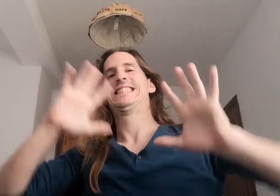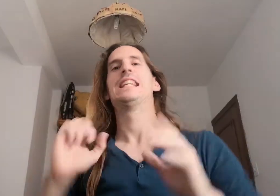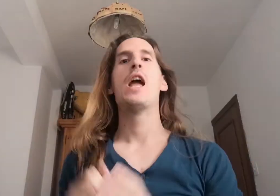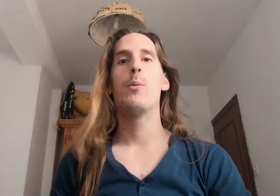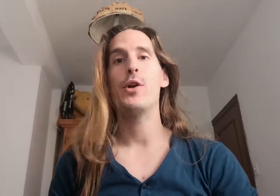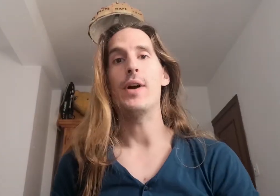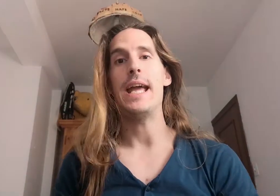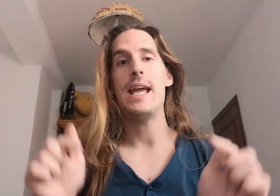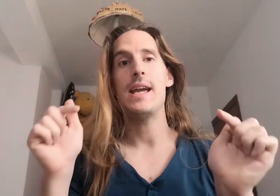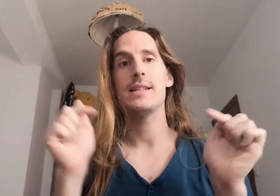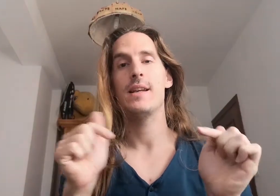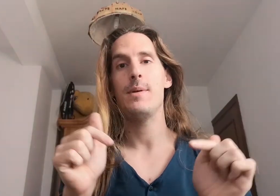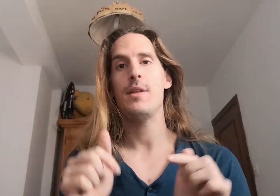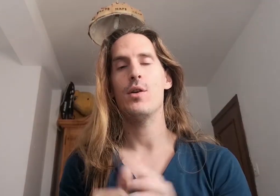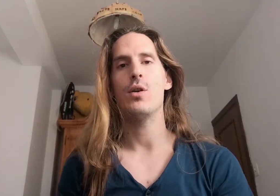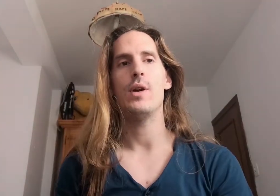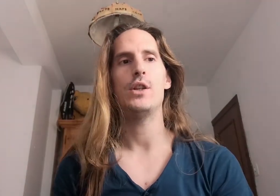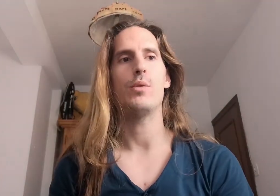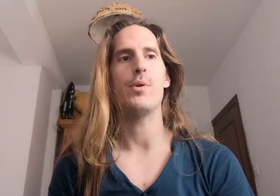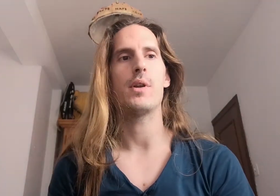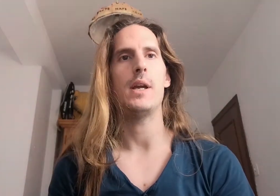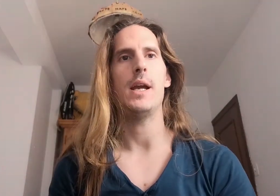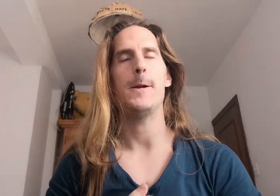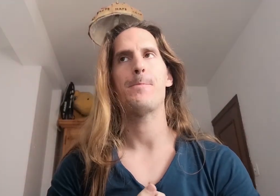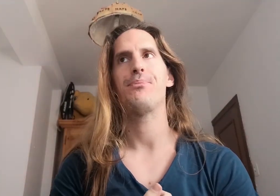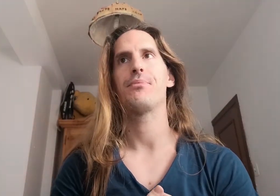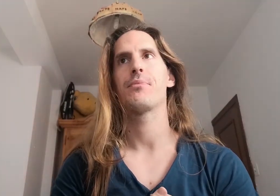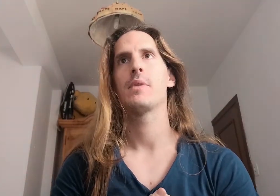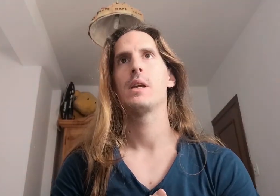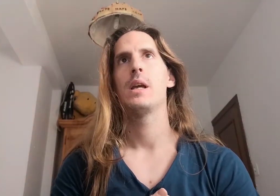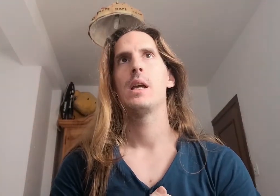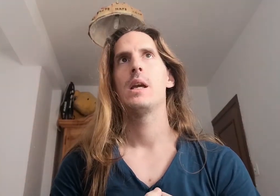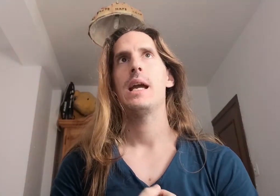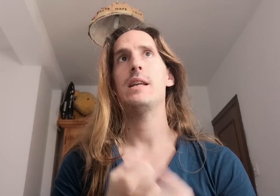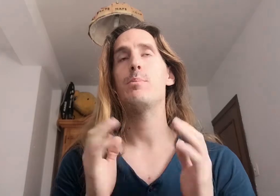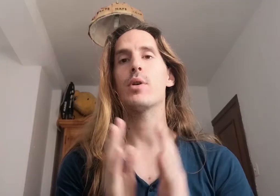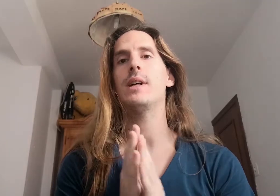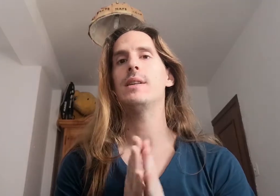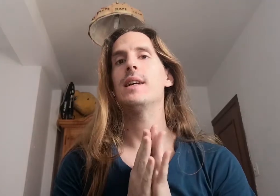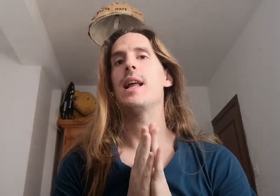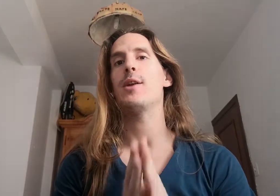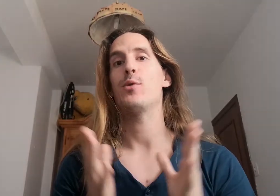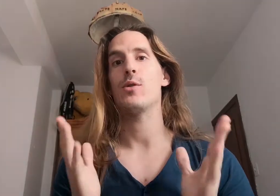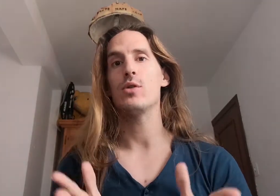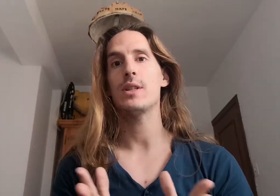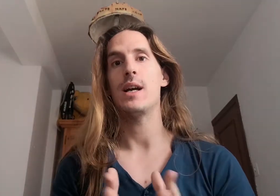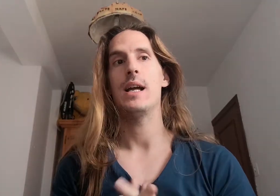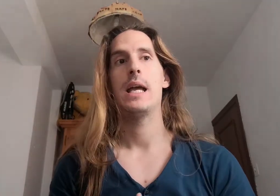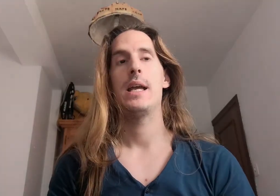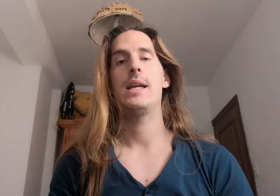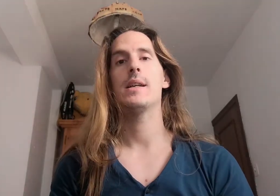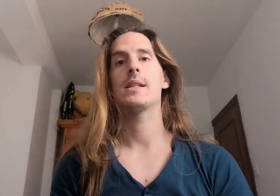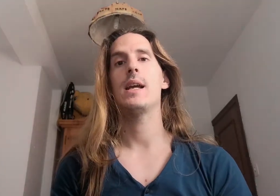bueno este vídeo lo he hecho porque es importante aclarar una cosa y es que